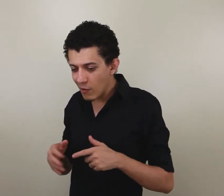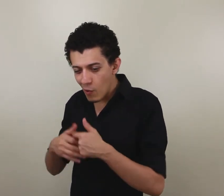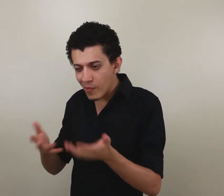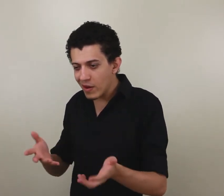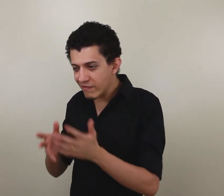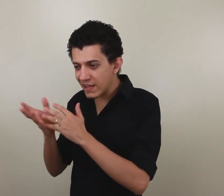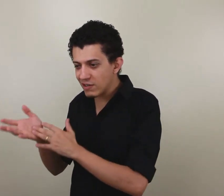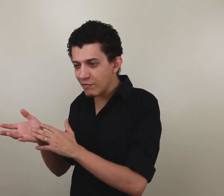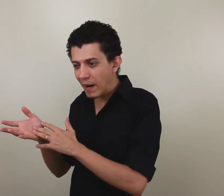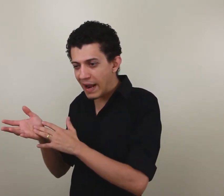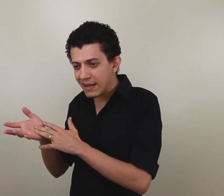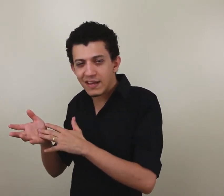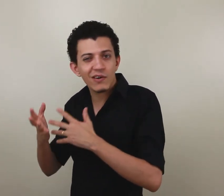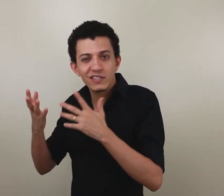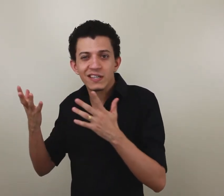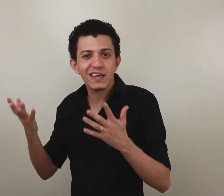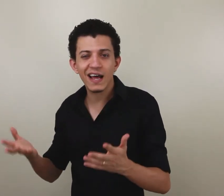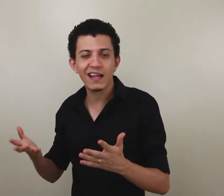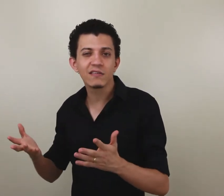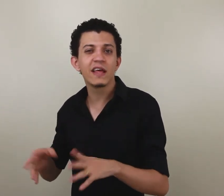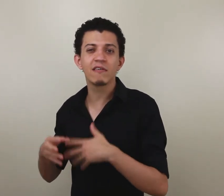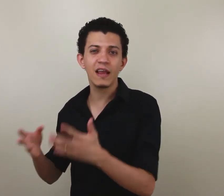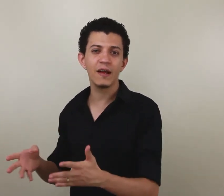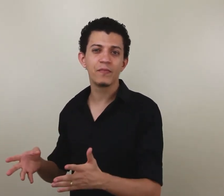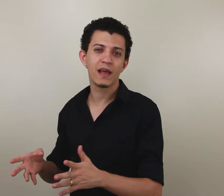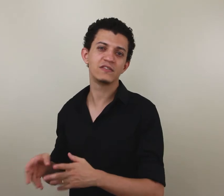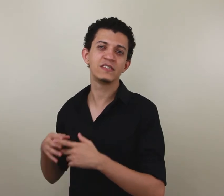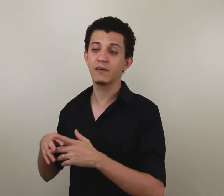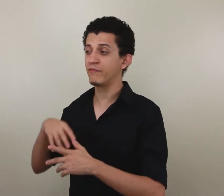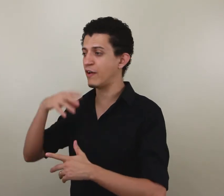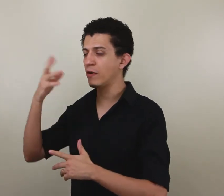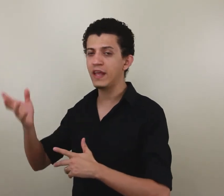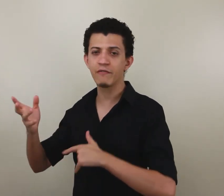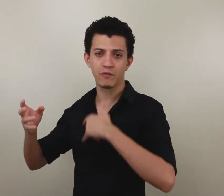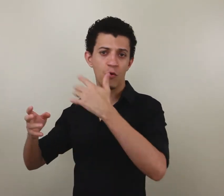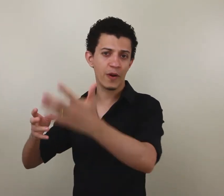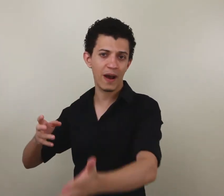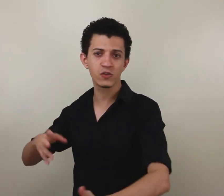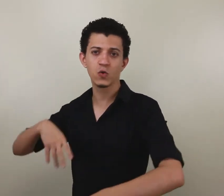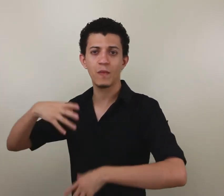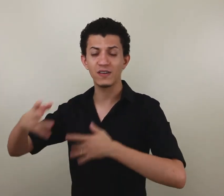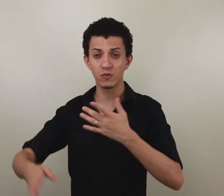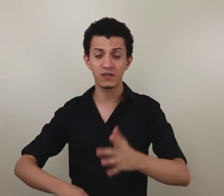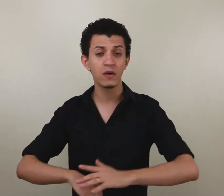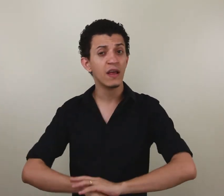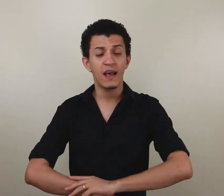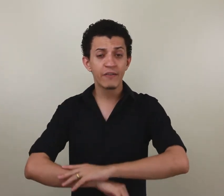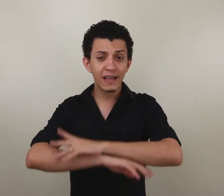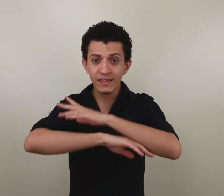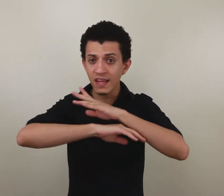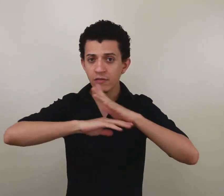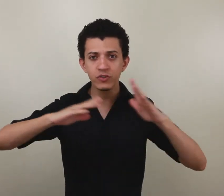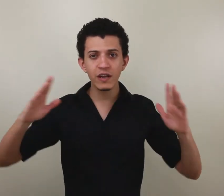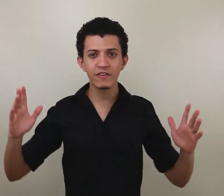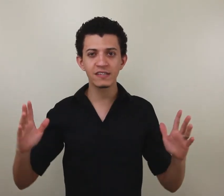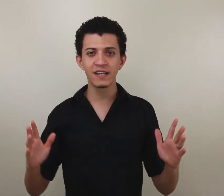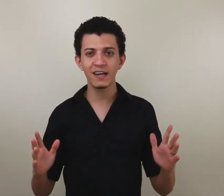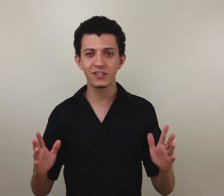eu compro o livro, deixo o livro parado aqui, não adianta nada. Eu tenho que ler. Às vezes você vê um livro, compra mais um, mais um, mais um. Fiquei tanto de livro na estante,